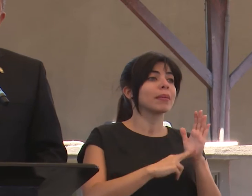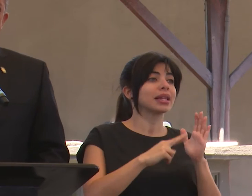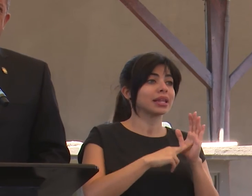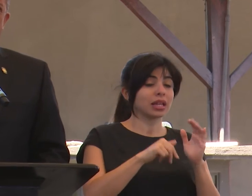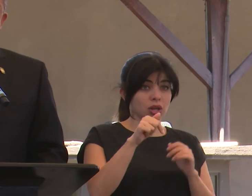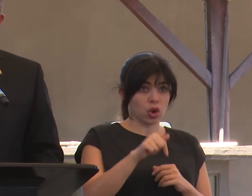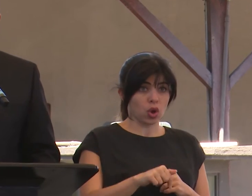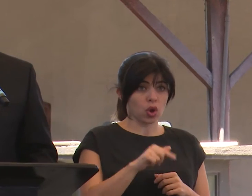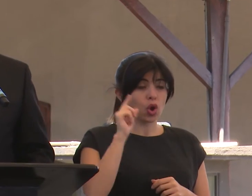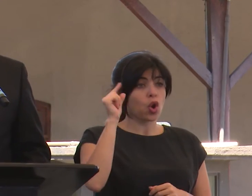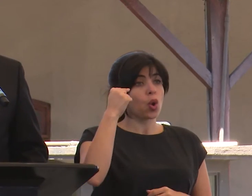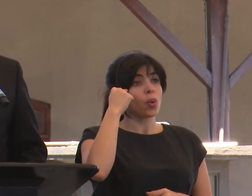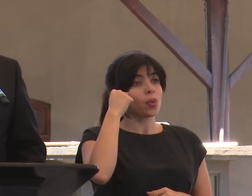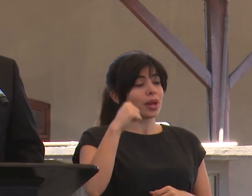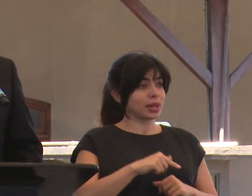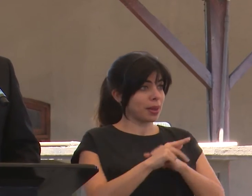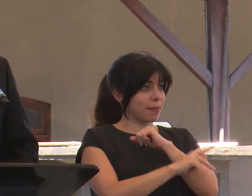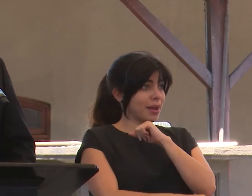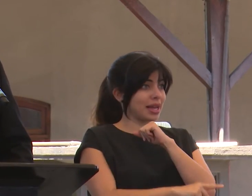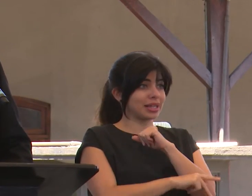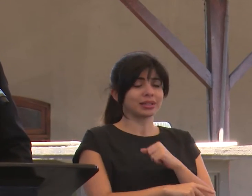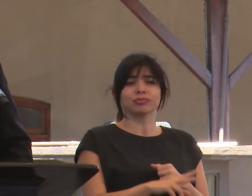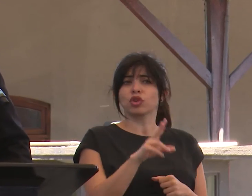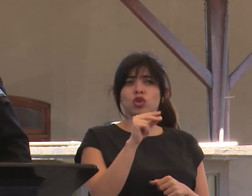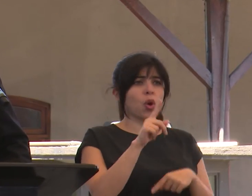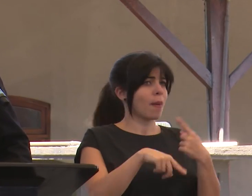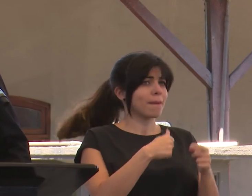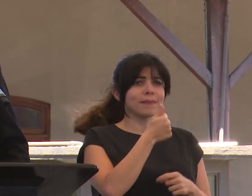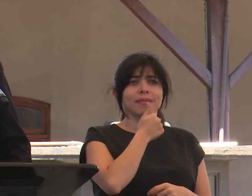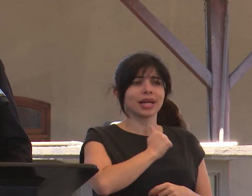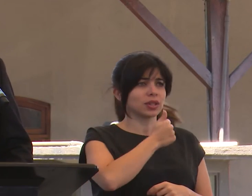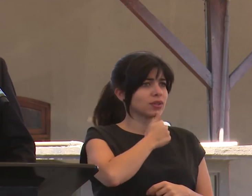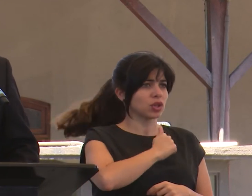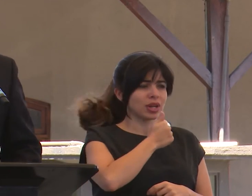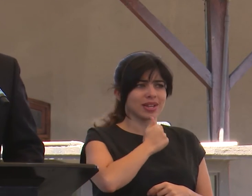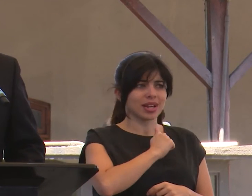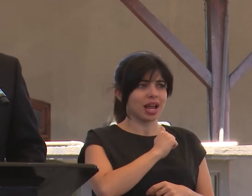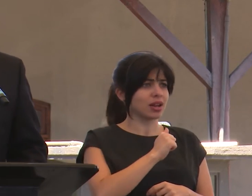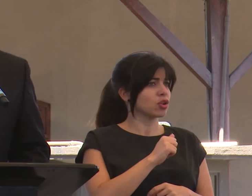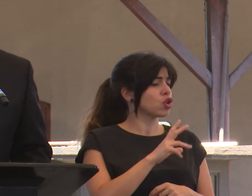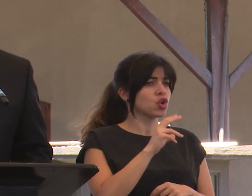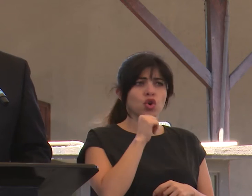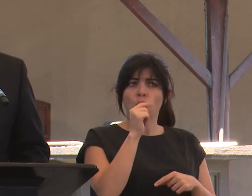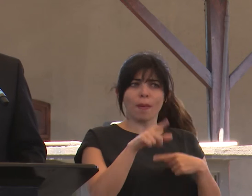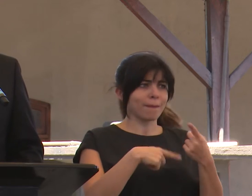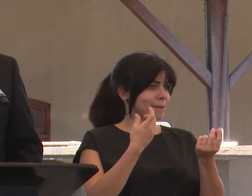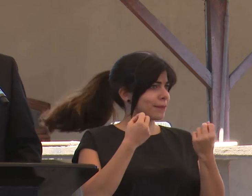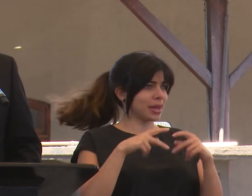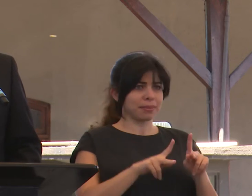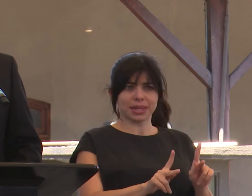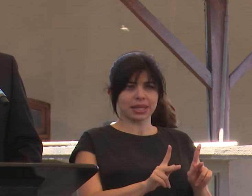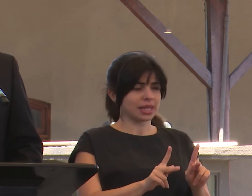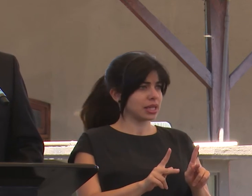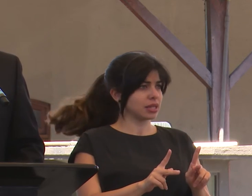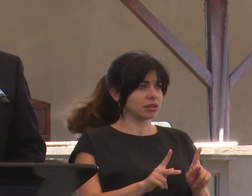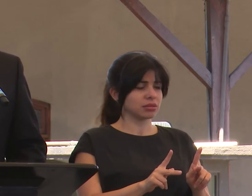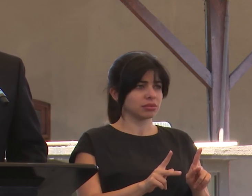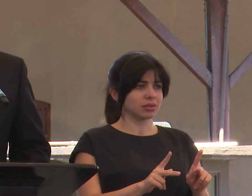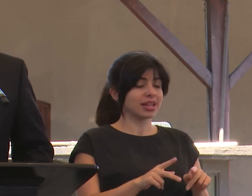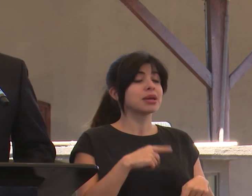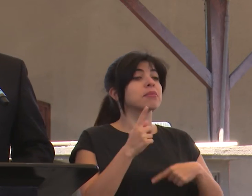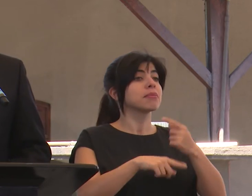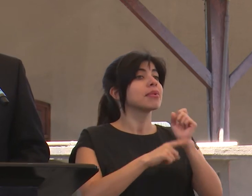que el gobierno de la república no tolerará, no permitirá y